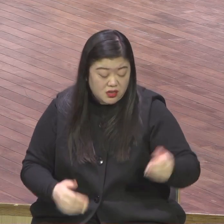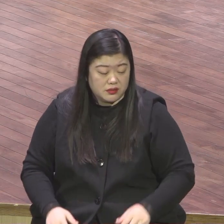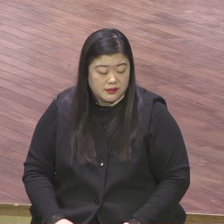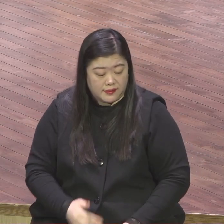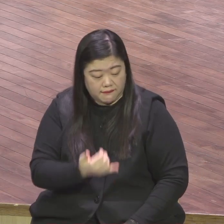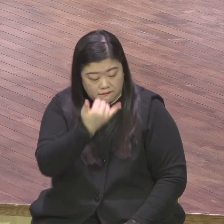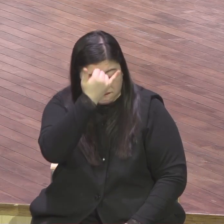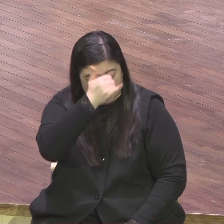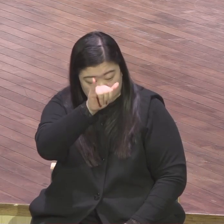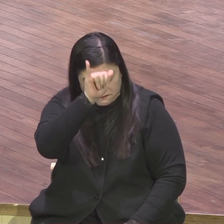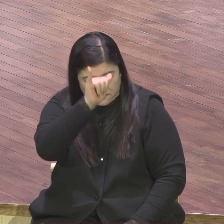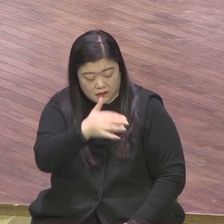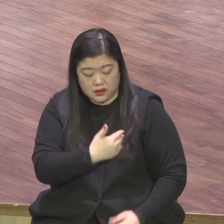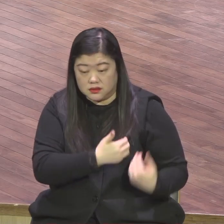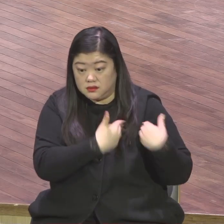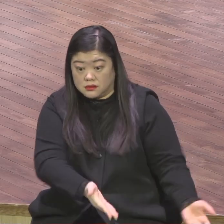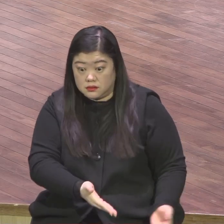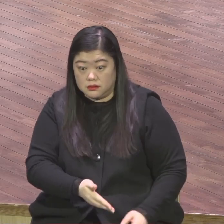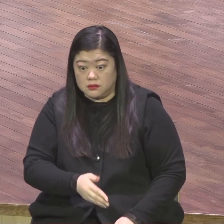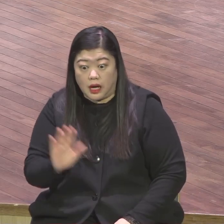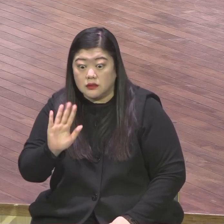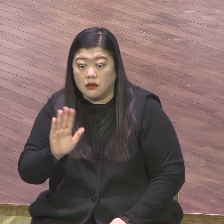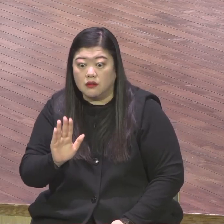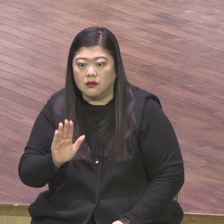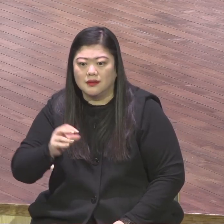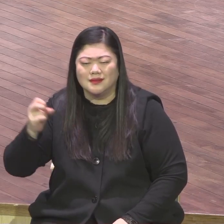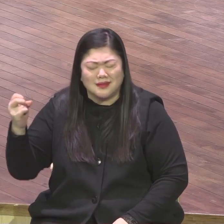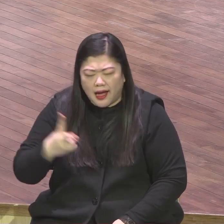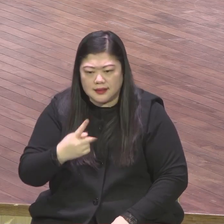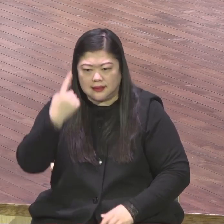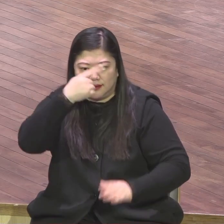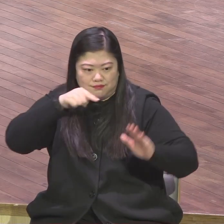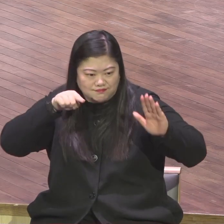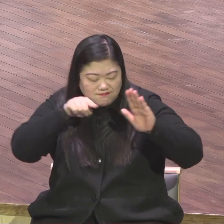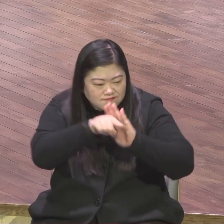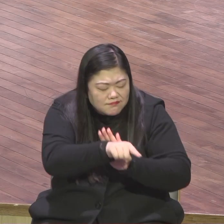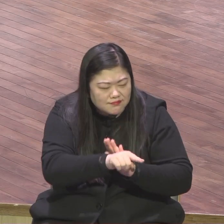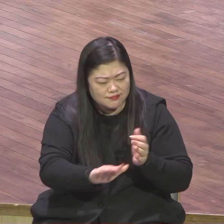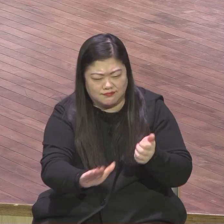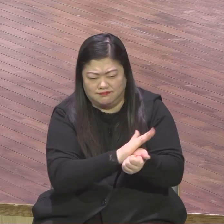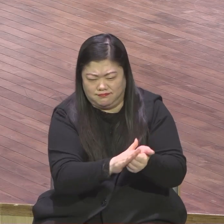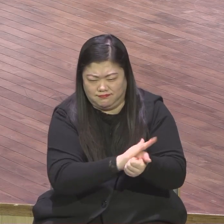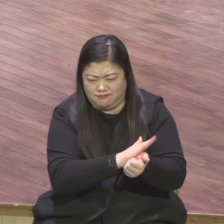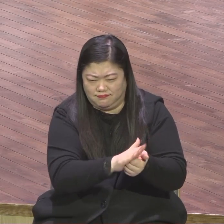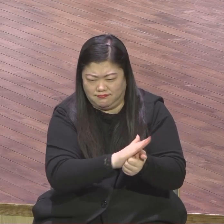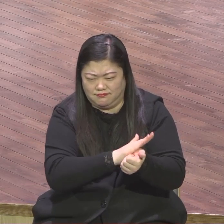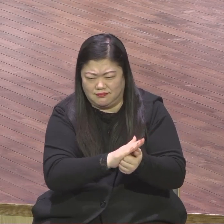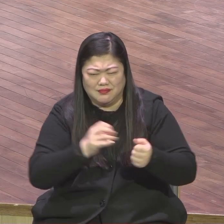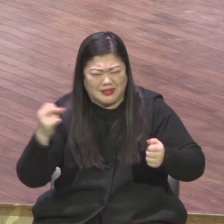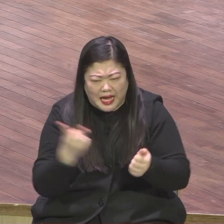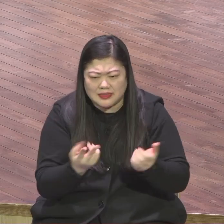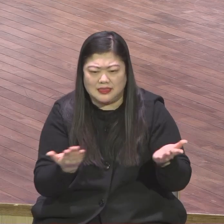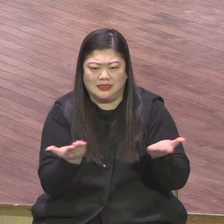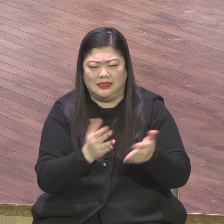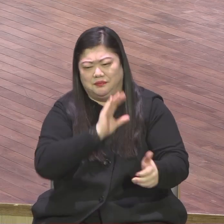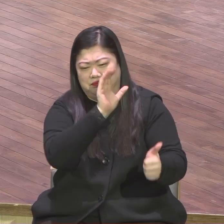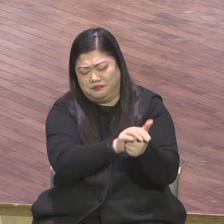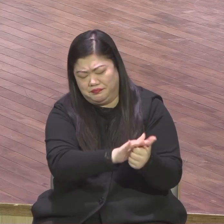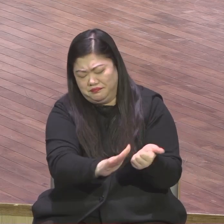내 양을 먹이라 내 어린 양을 먹이라 새로운 미션을 부여해 주었고 하나님 손에 붙들린